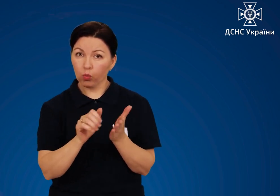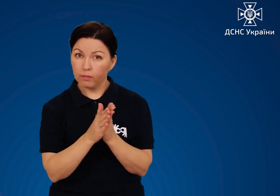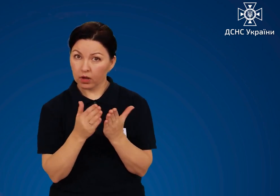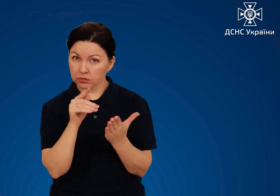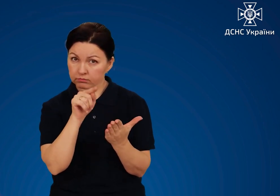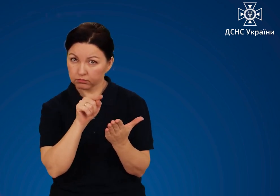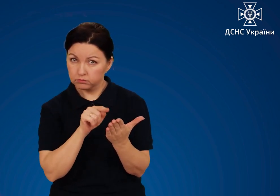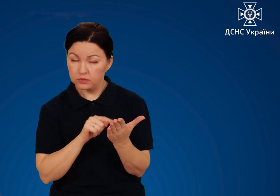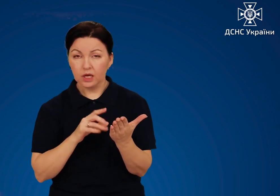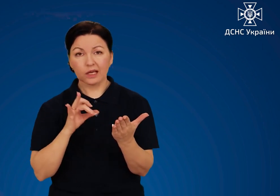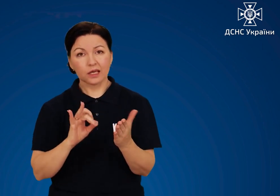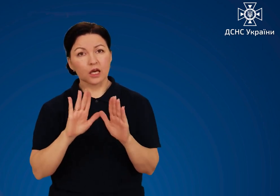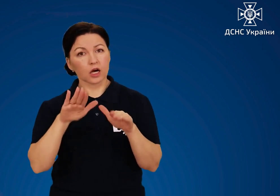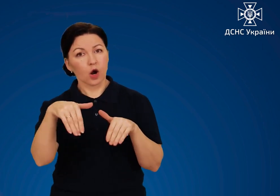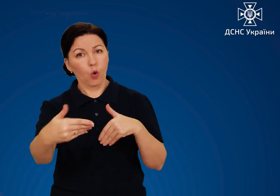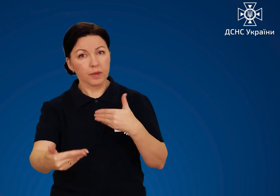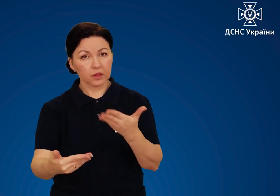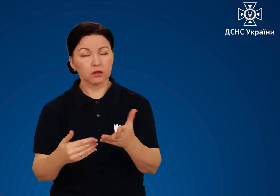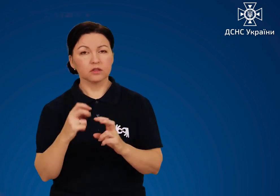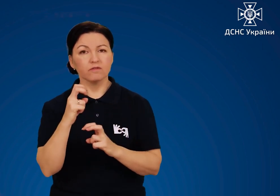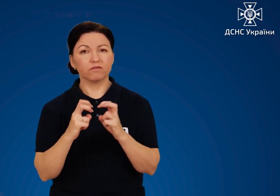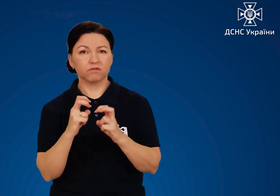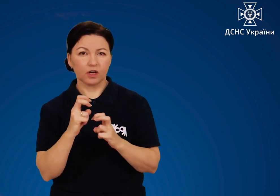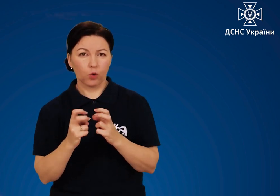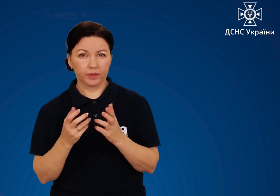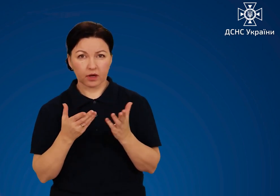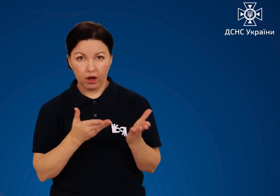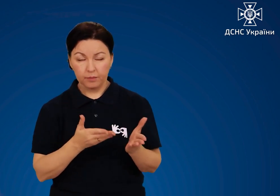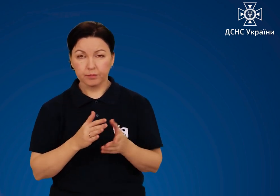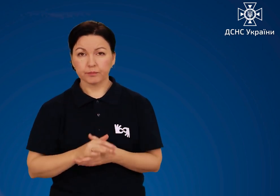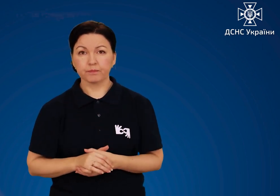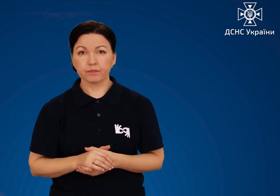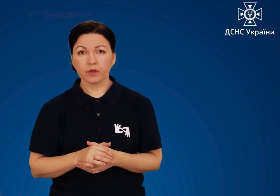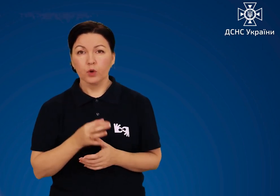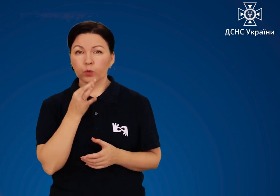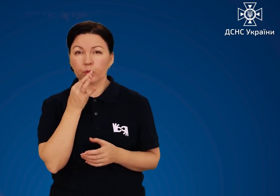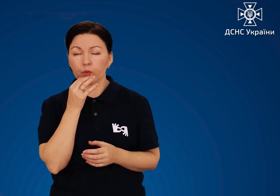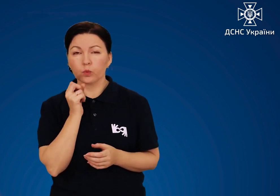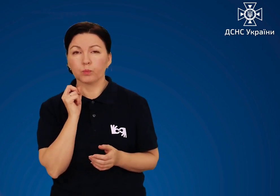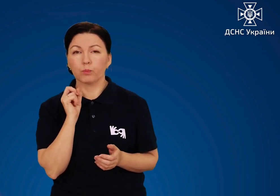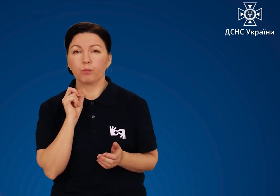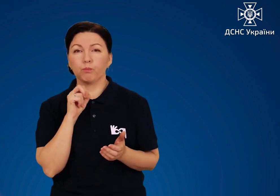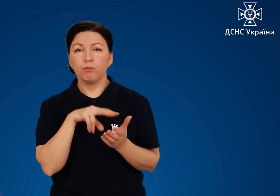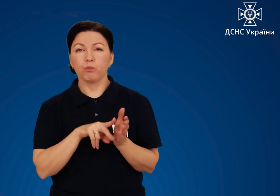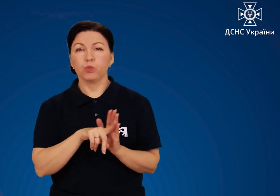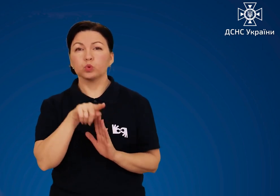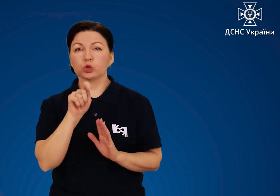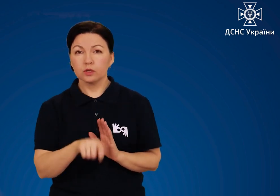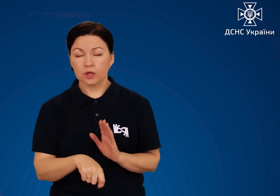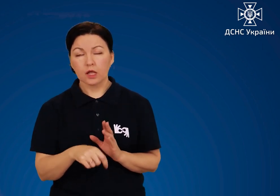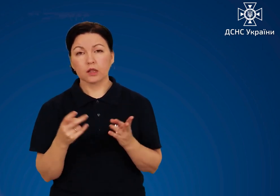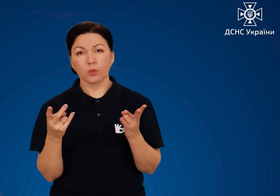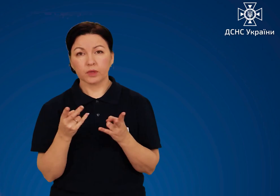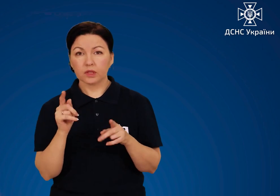до технічної документації та рекомендацій виробника. Перед пуском генератора